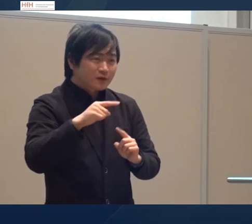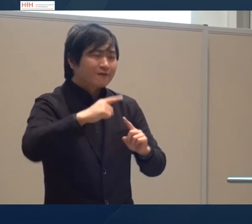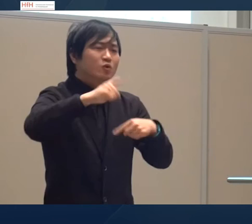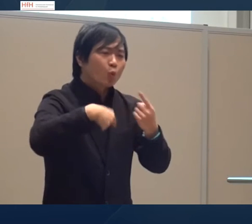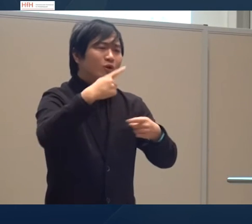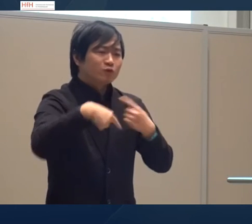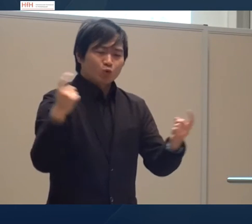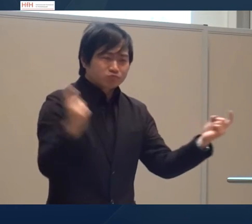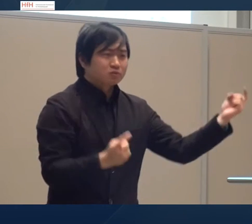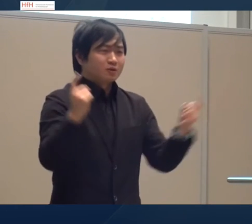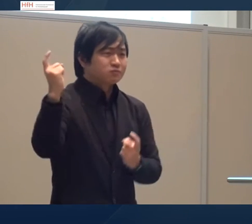sie kommen an diesen Ort